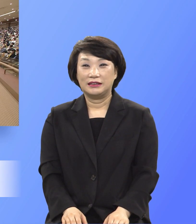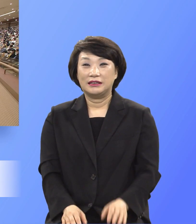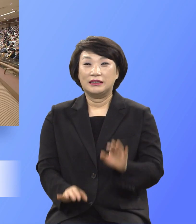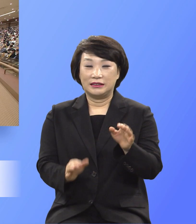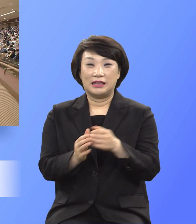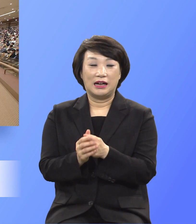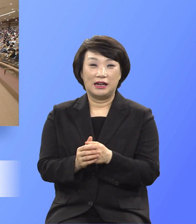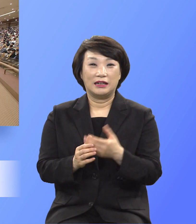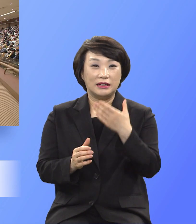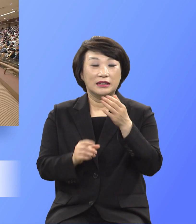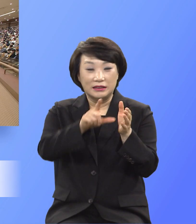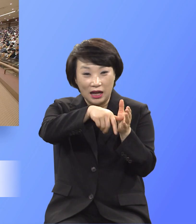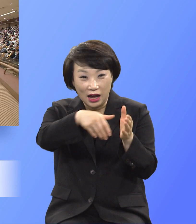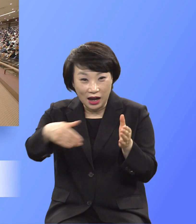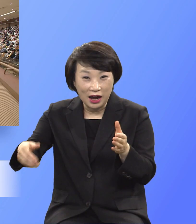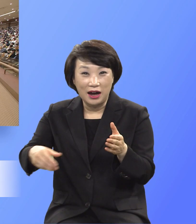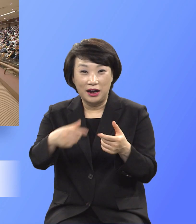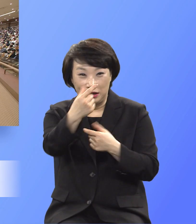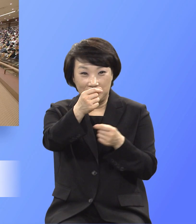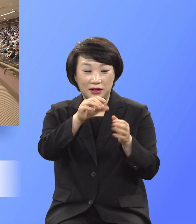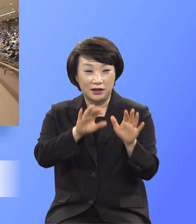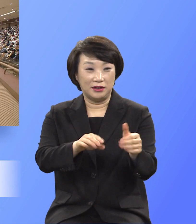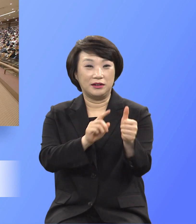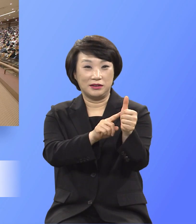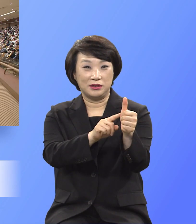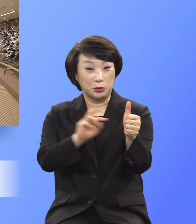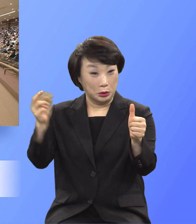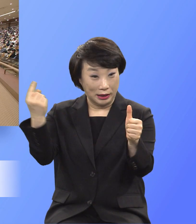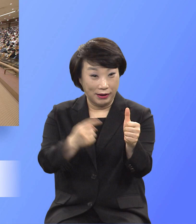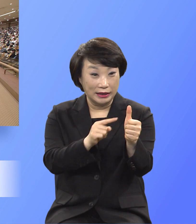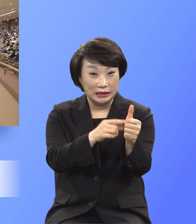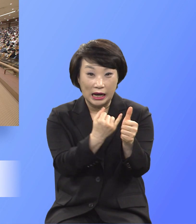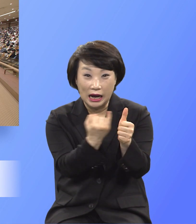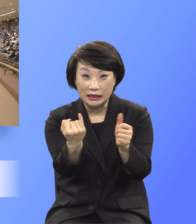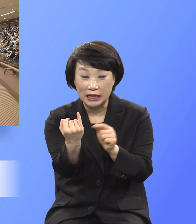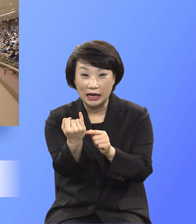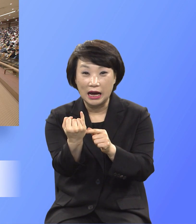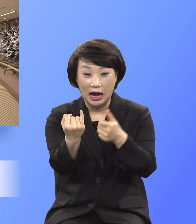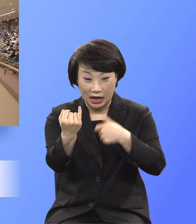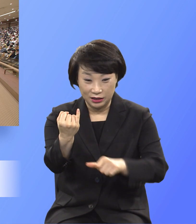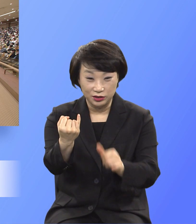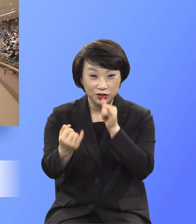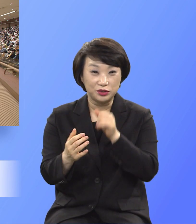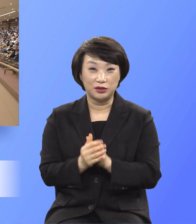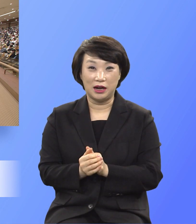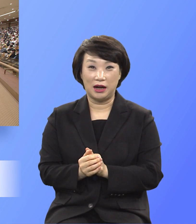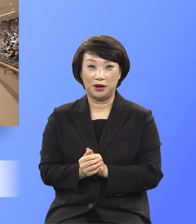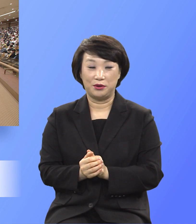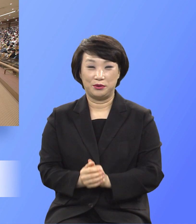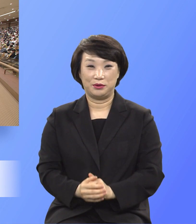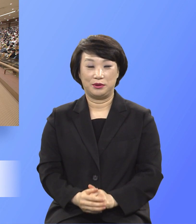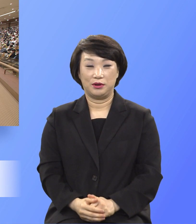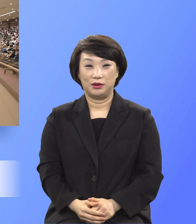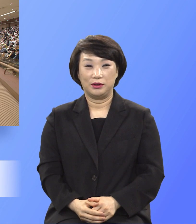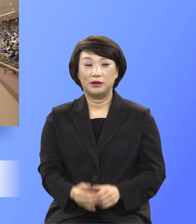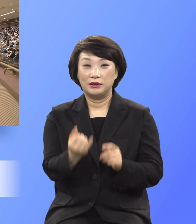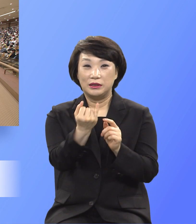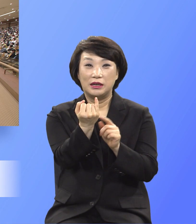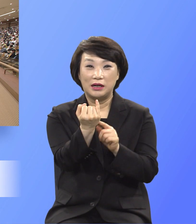때에 내가 정령 네게로 돌아오리니 내 안에 사라에게 아들이 있으리라 하시니 사라가 그 뒤 장막문에서